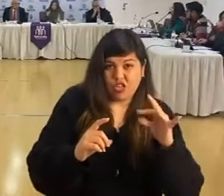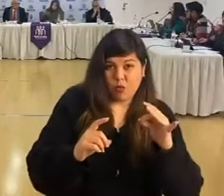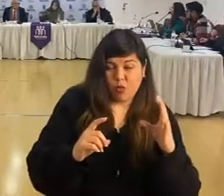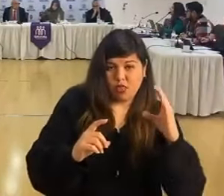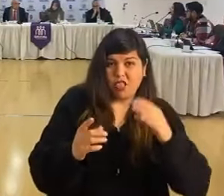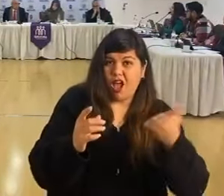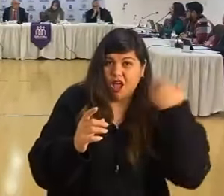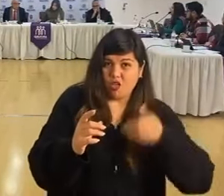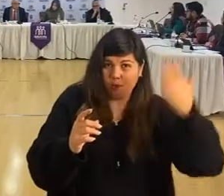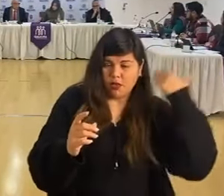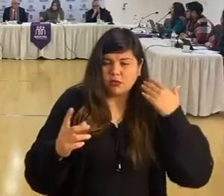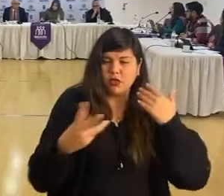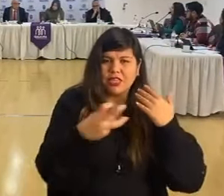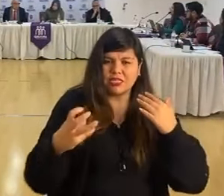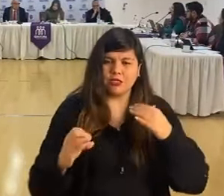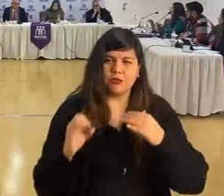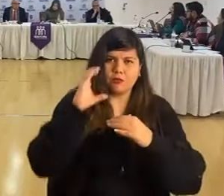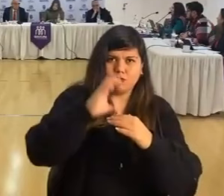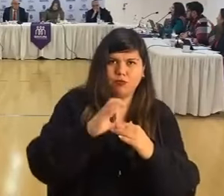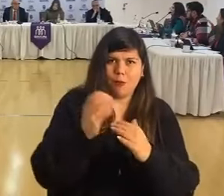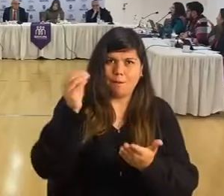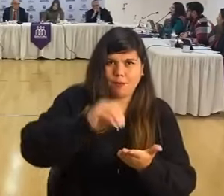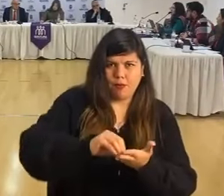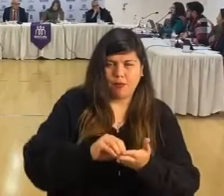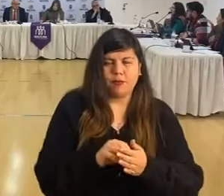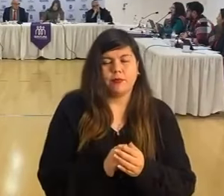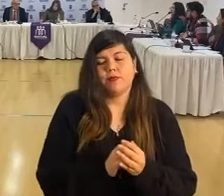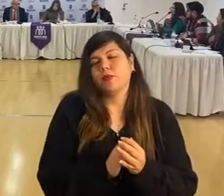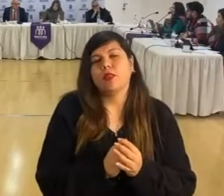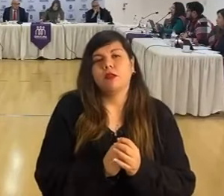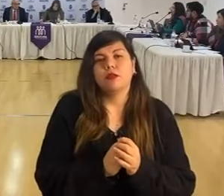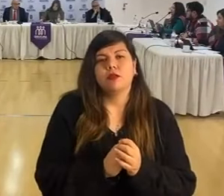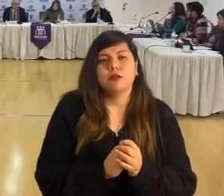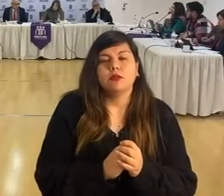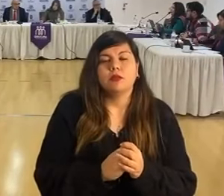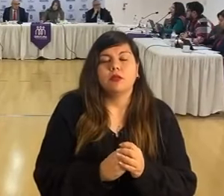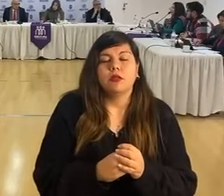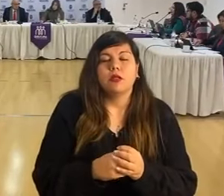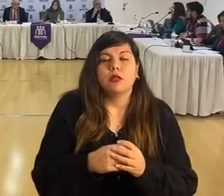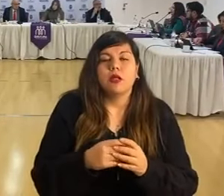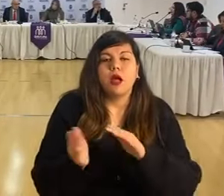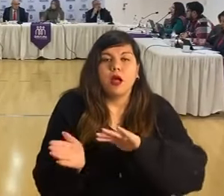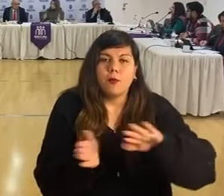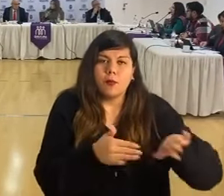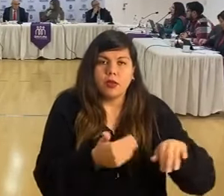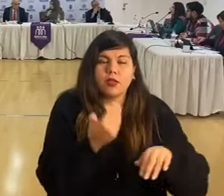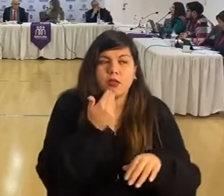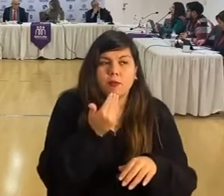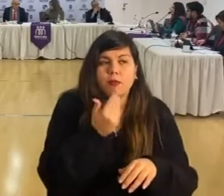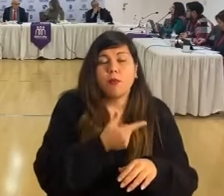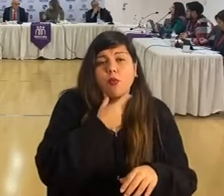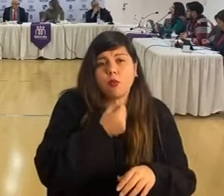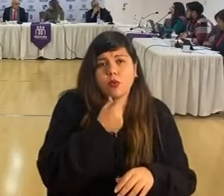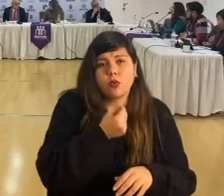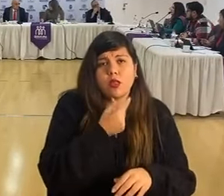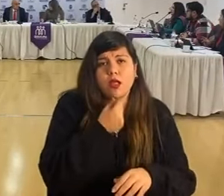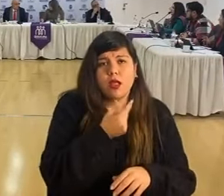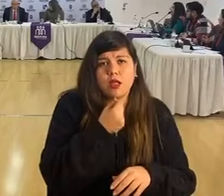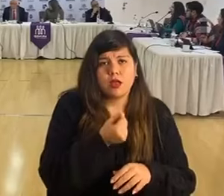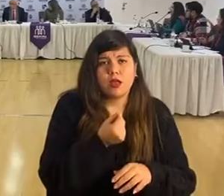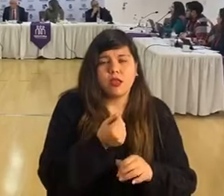Entonces, el monto de la subvención son 300 millones de pesos. Y por otra parte, me gustaría, sí, igual Maya